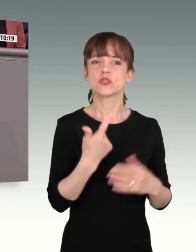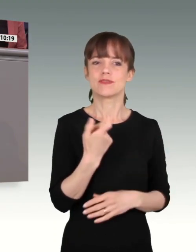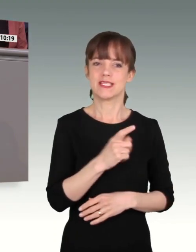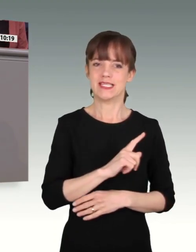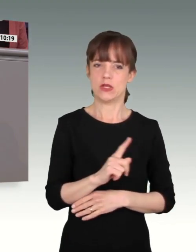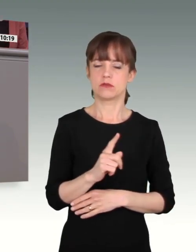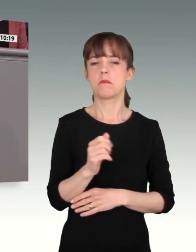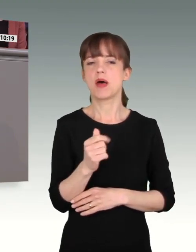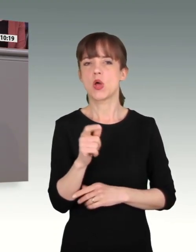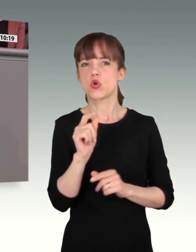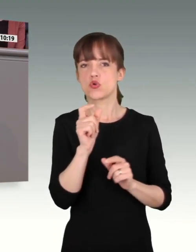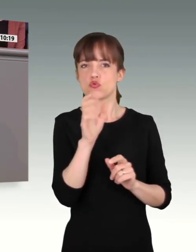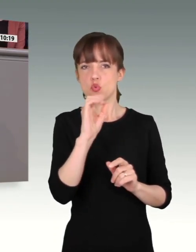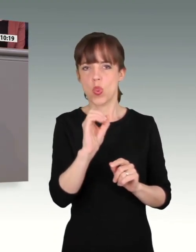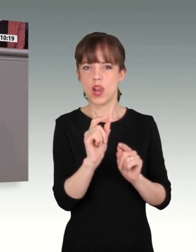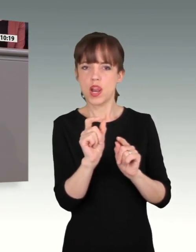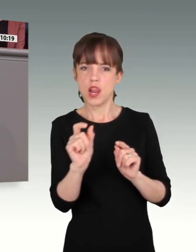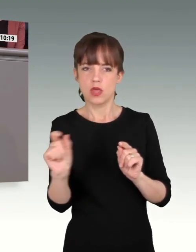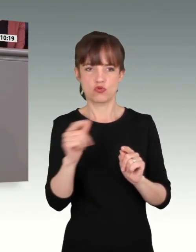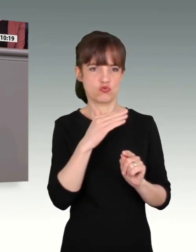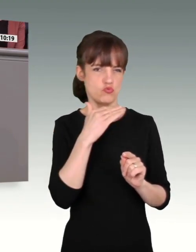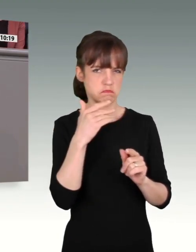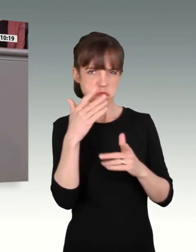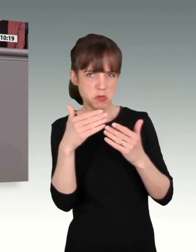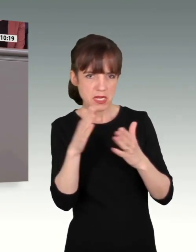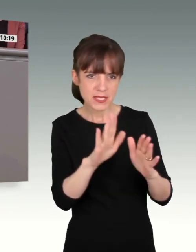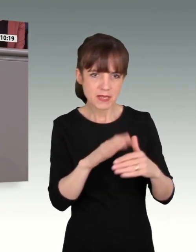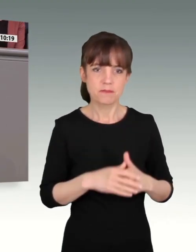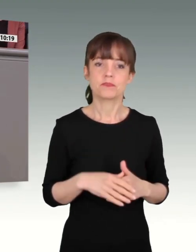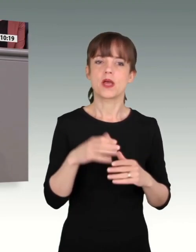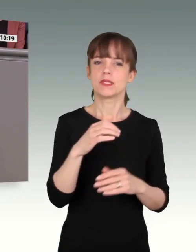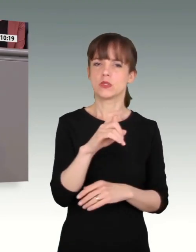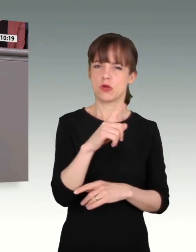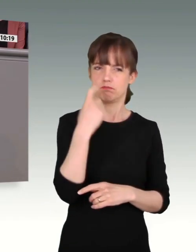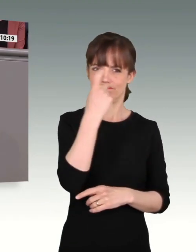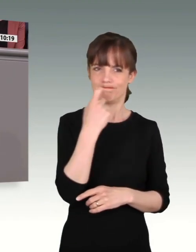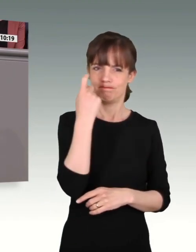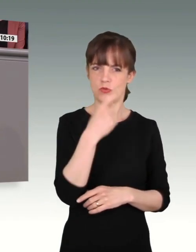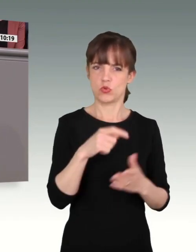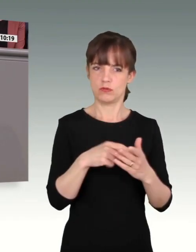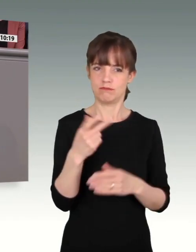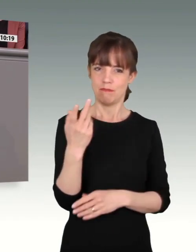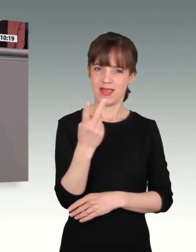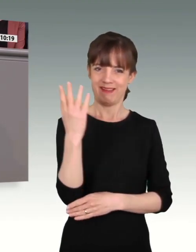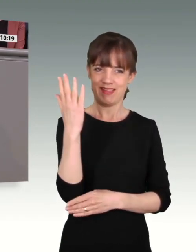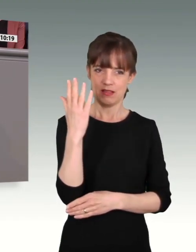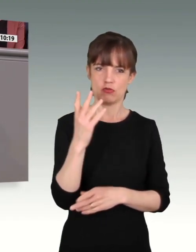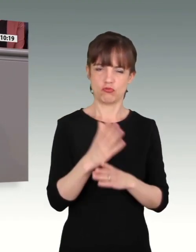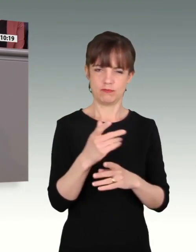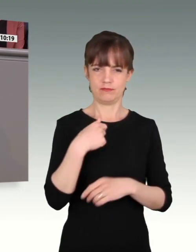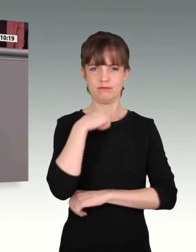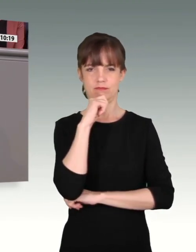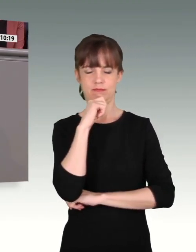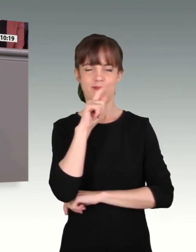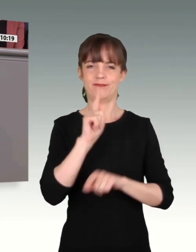beide Rednerinnen, und das ist ja schon fast vergnügungssteuerpflichtig, es ist aus dem Finanzministerium keiner da, der mit dem Hut rumgehen könnte, aber das war schon